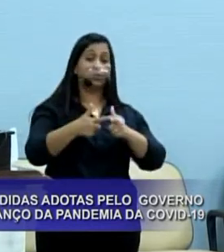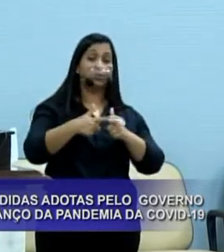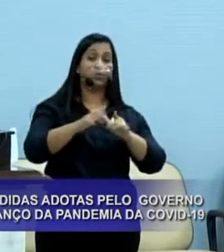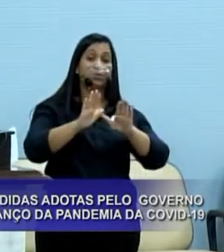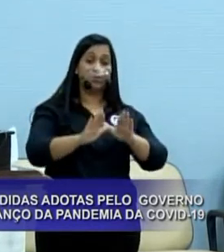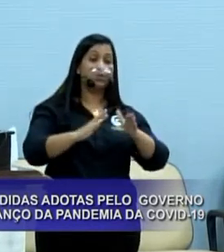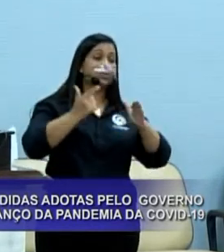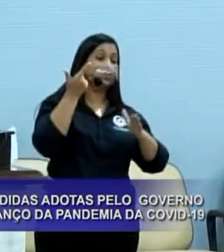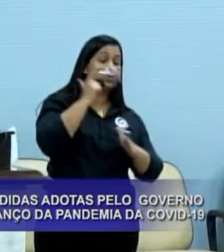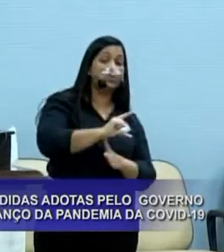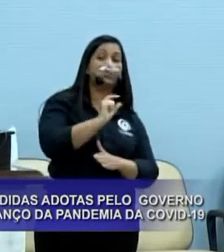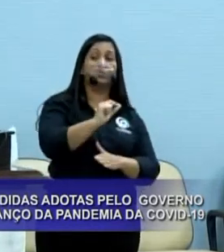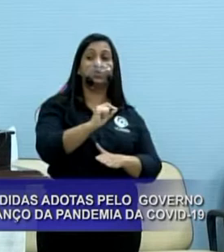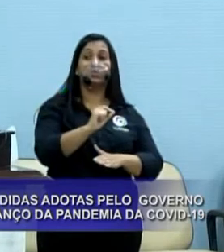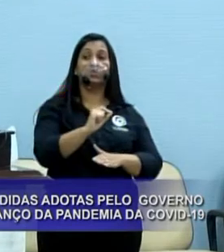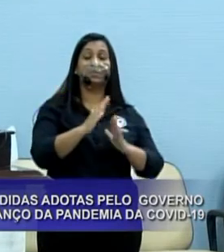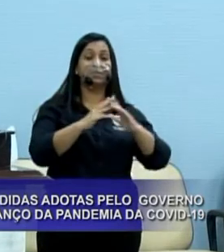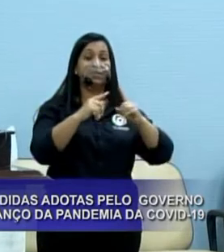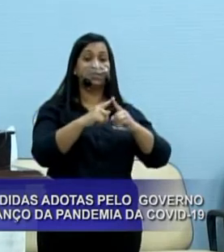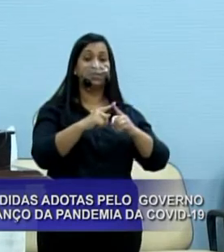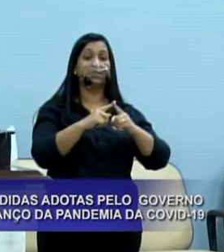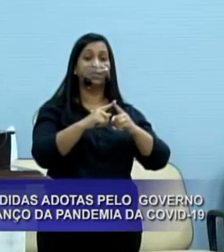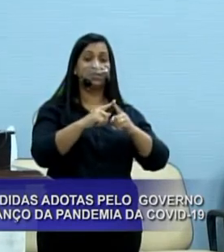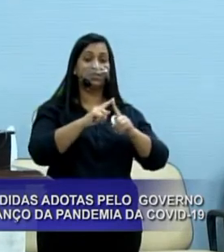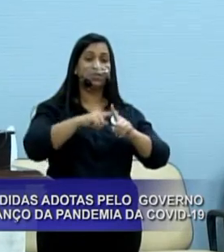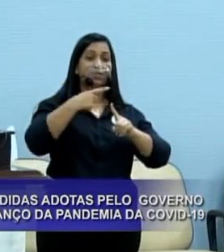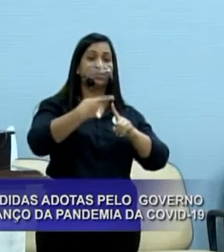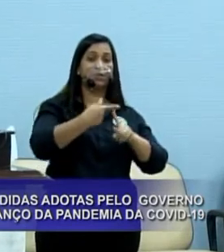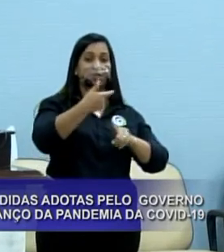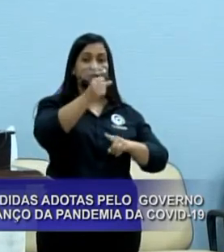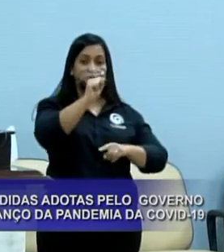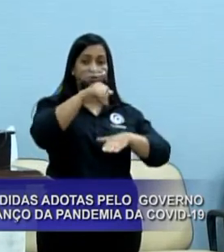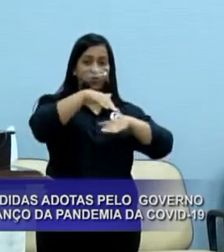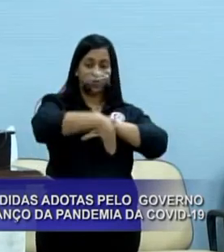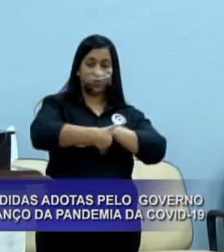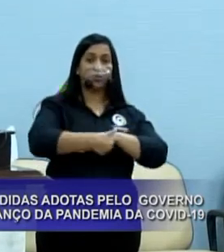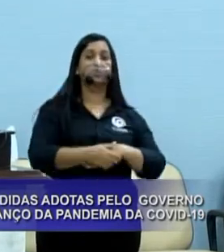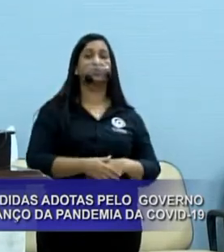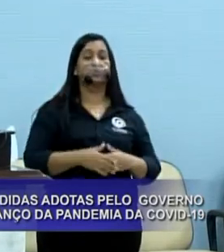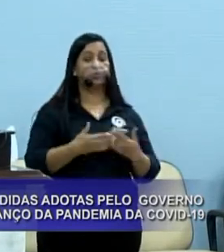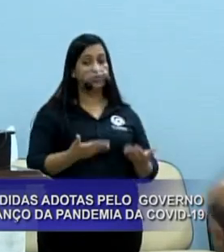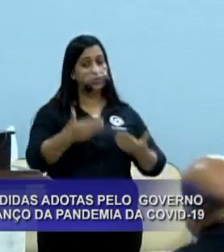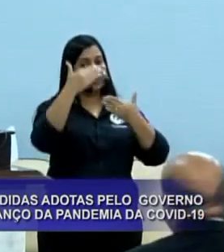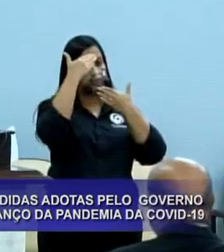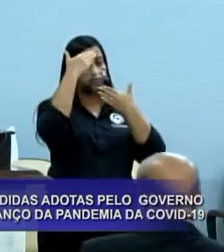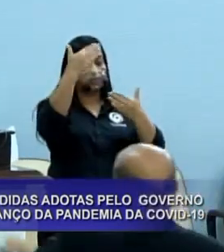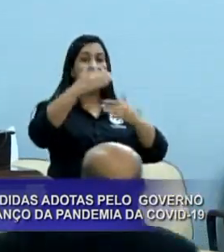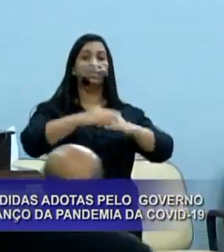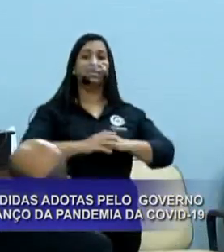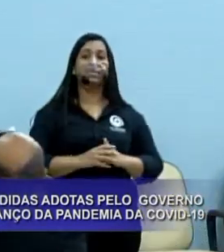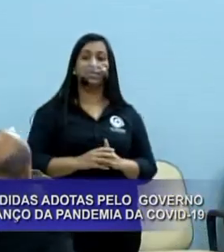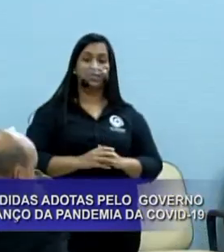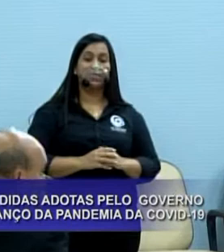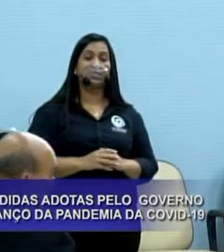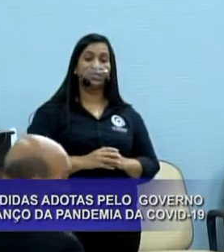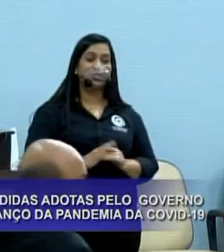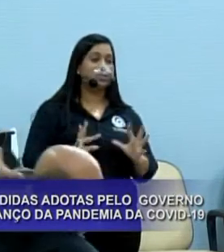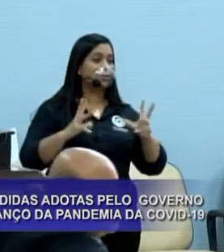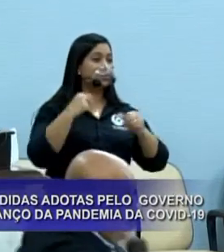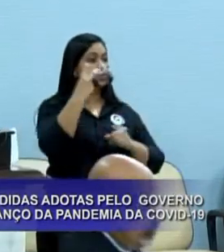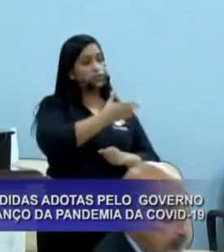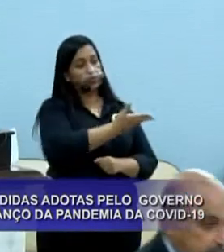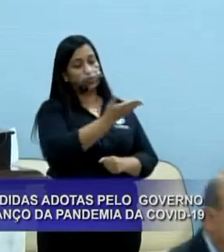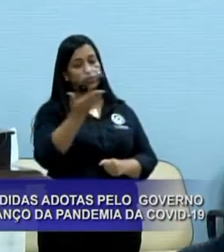mas conseguiu levantar o período das igrejas até as 20 horas. Prefeito, fica o agradecimento em nome do Bruno Marinho, creio que os vereadores irão